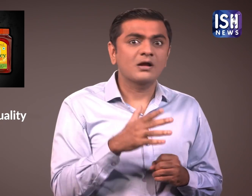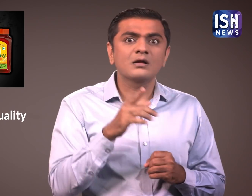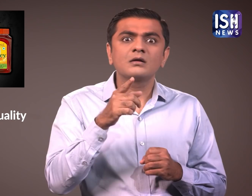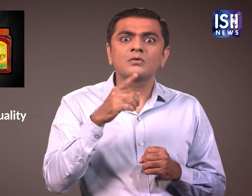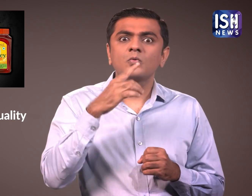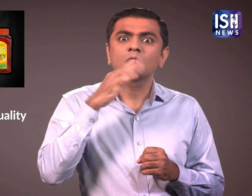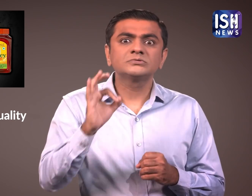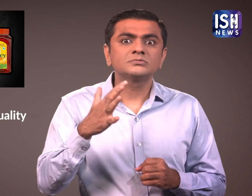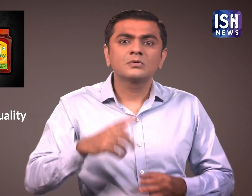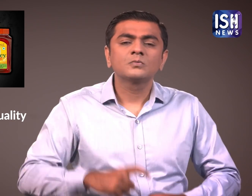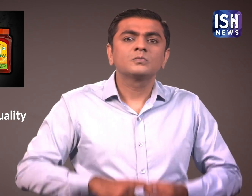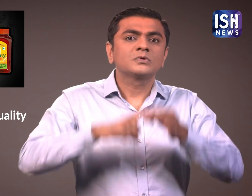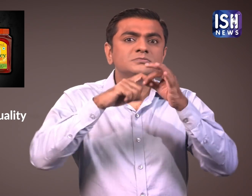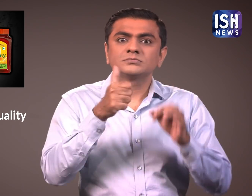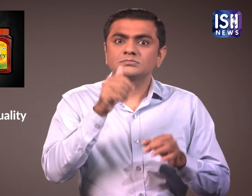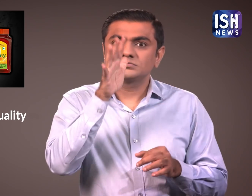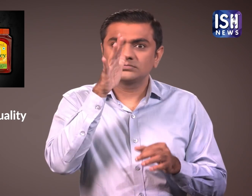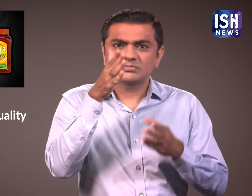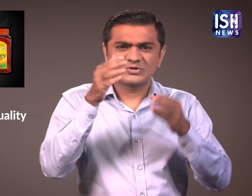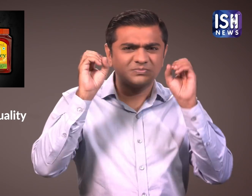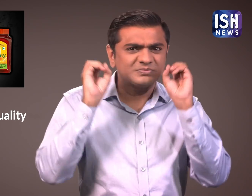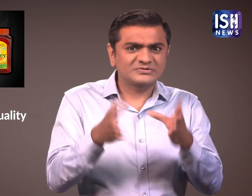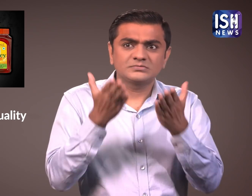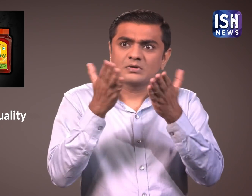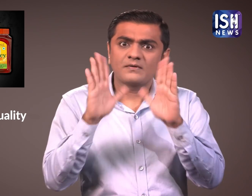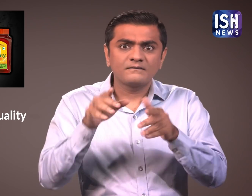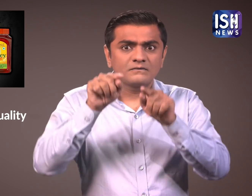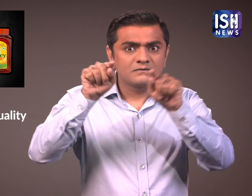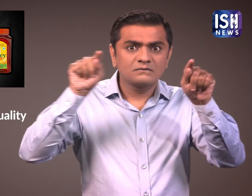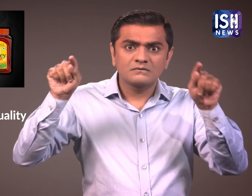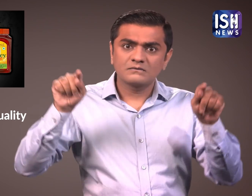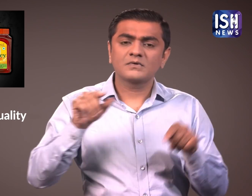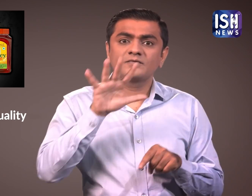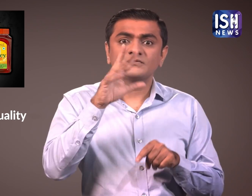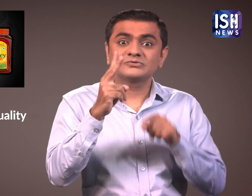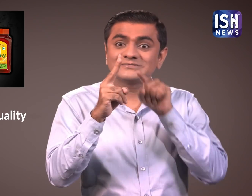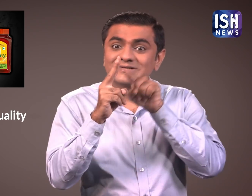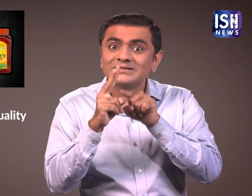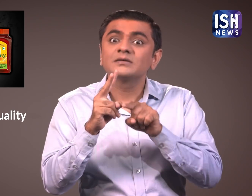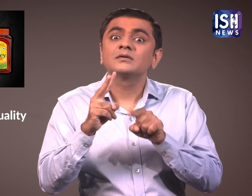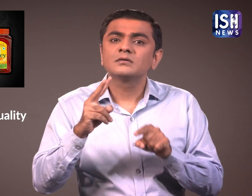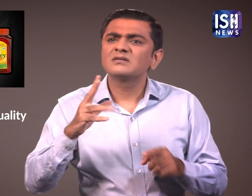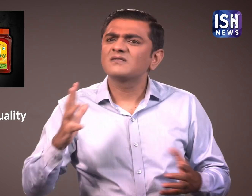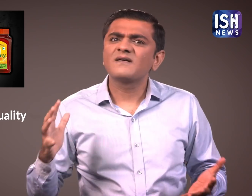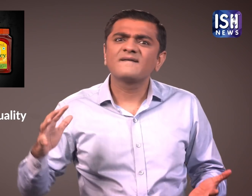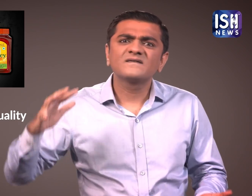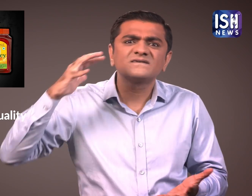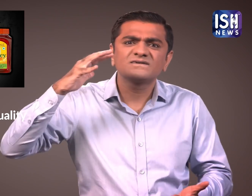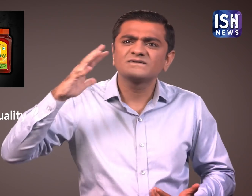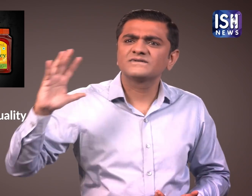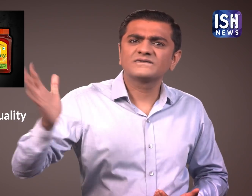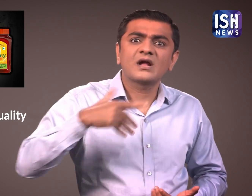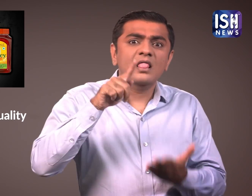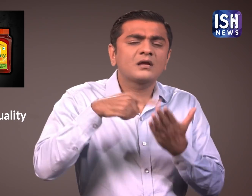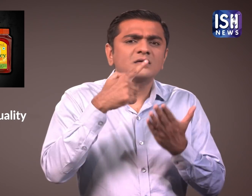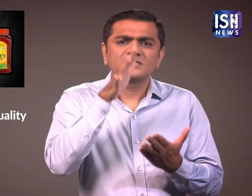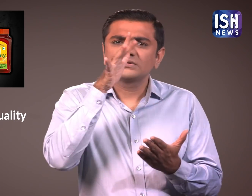ने फिर उन जगाहों पर छापा मारा जहां से 52 मिलावटी शहद के नमूने एकत्र किये गए थे। और